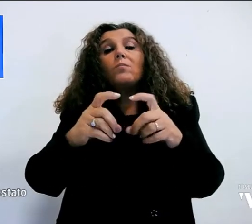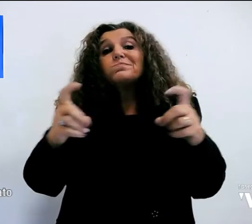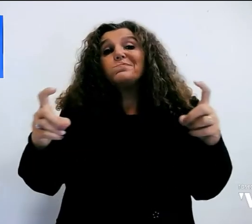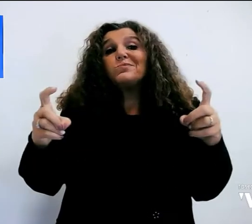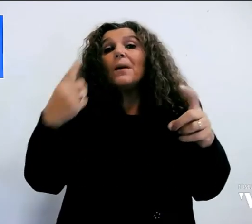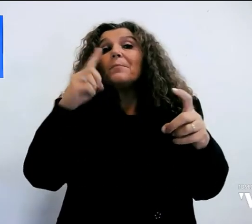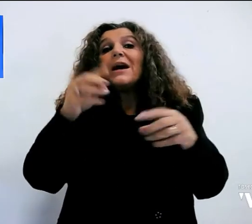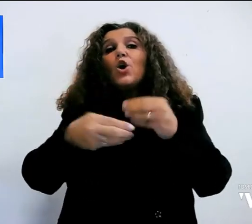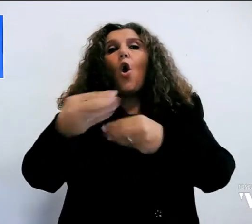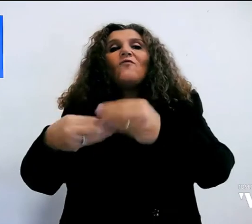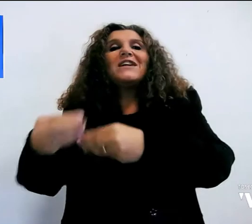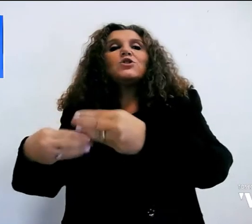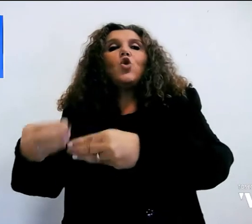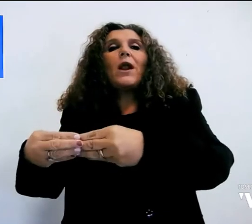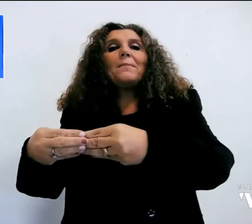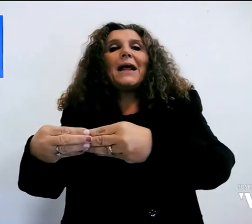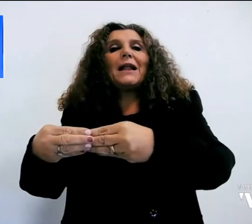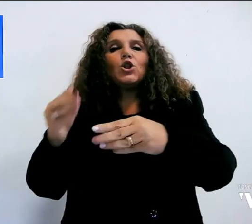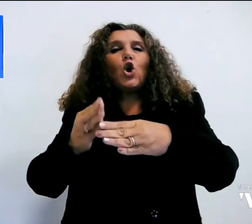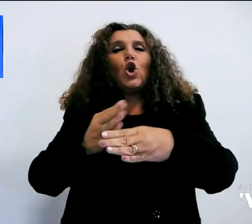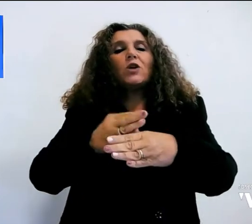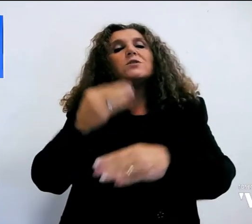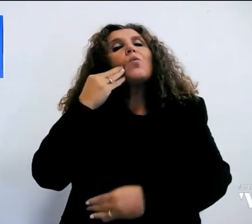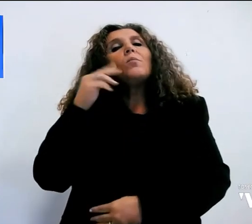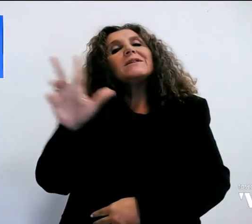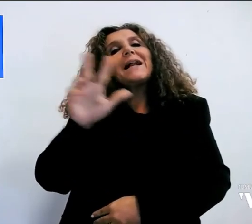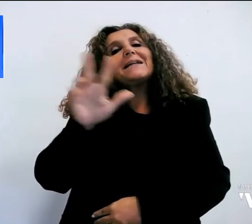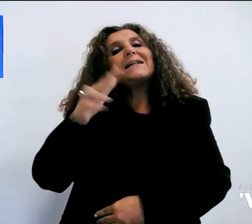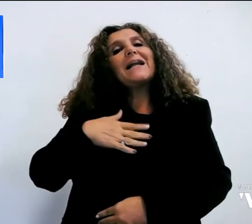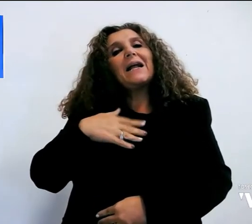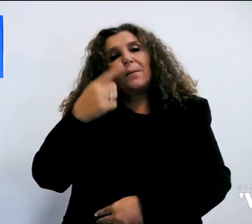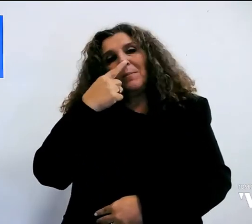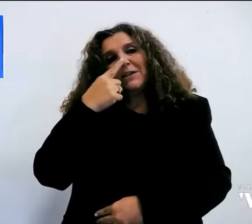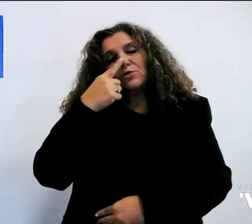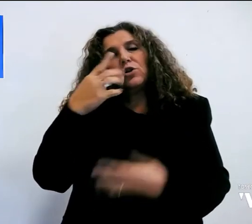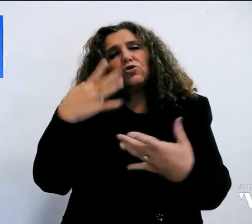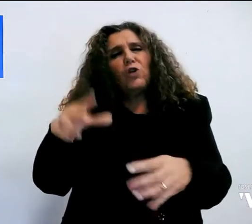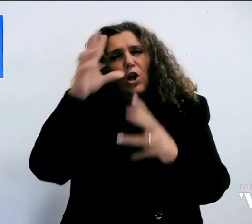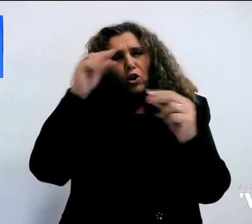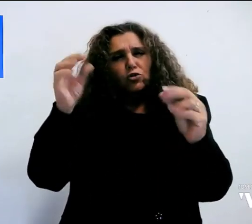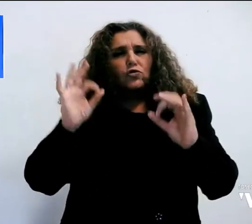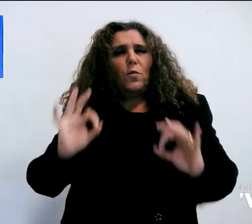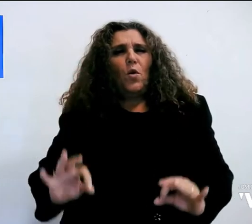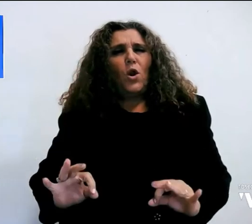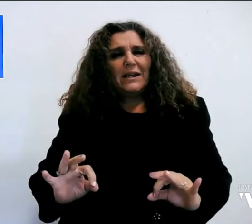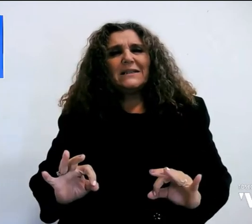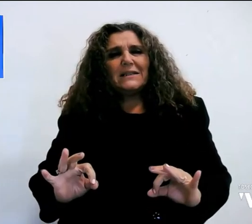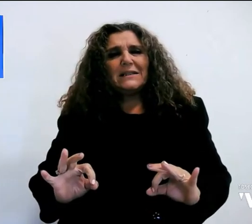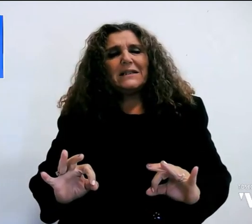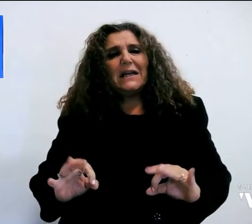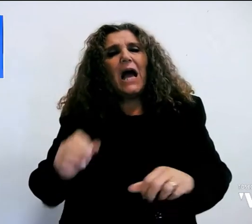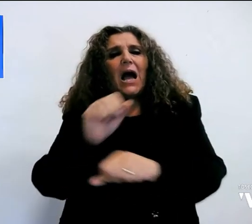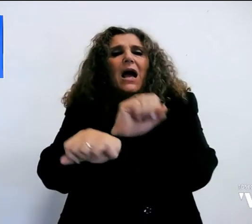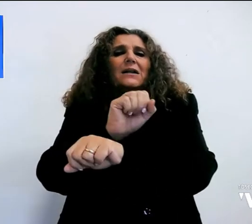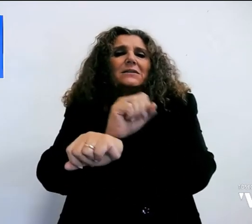delle dosi. L'uomo, 33 anni, di Pistoia, con precedenti di polizia a carico, è stato arrestato.